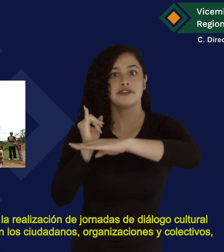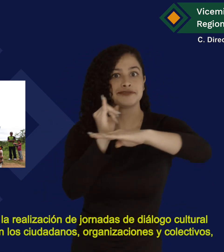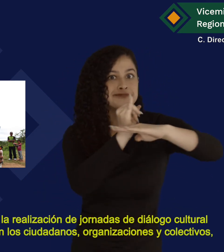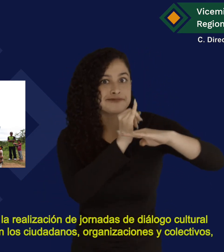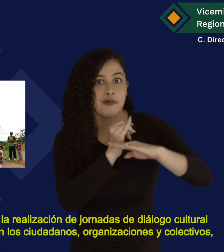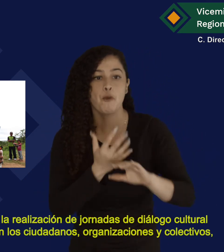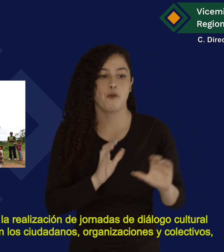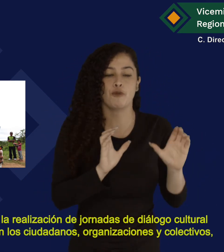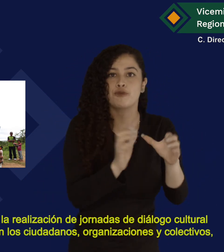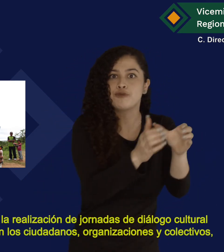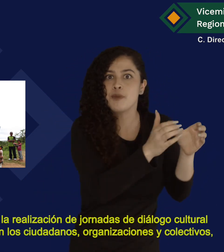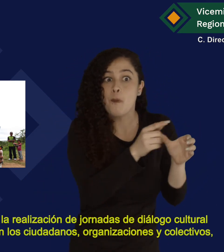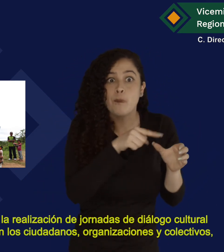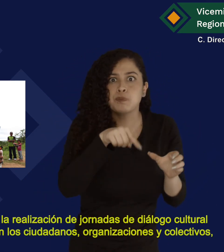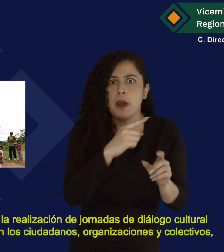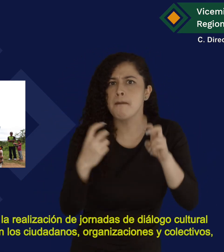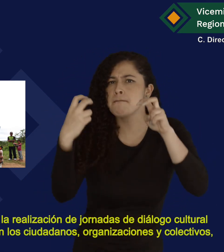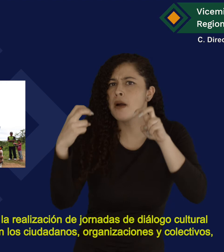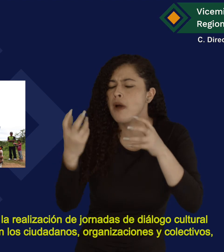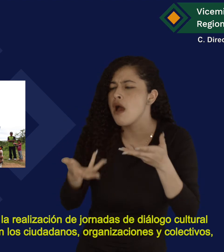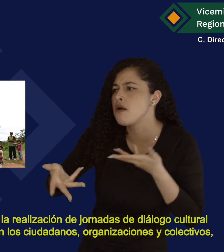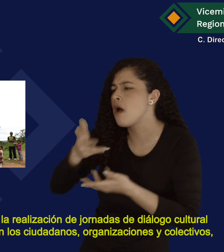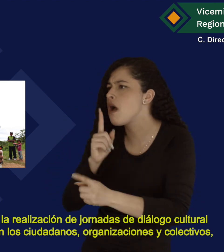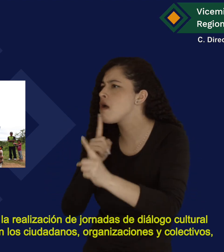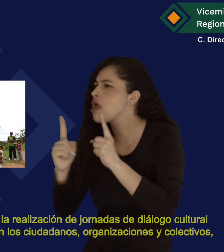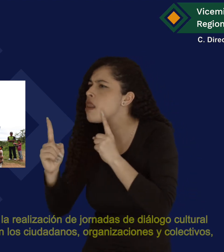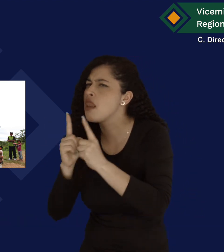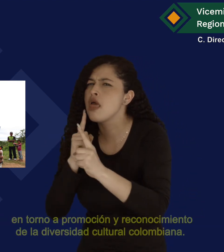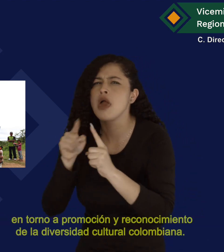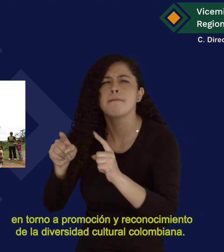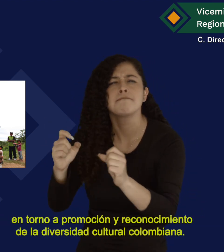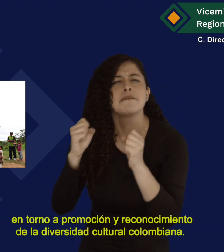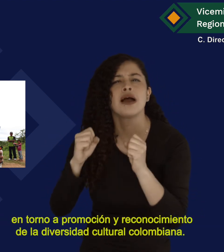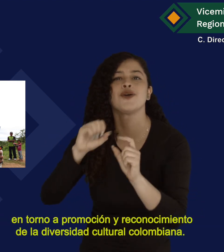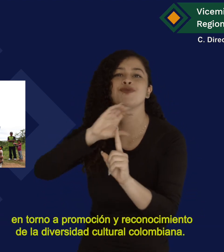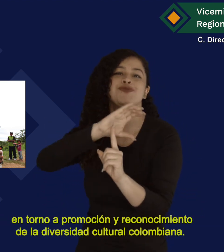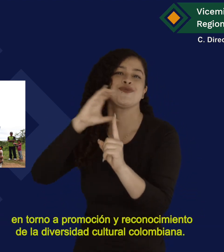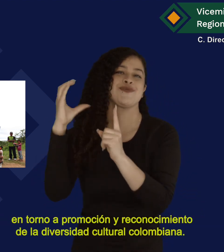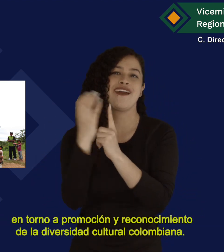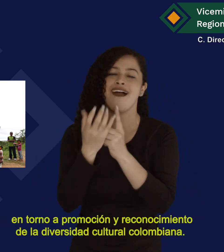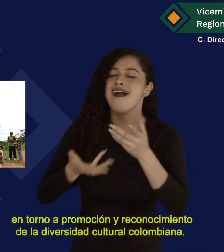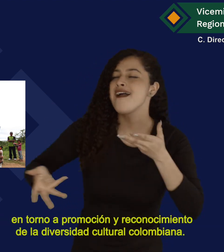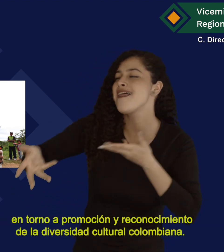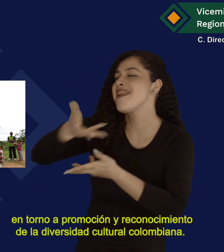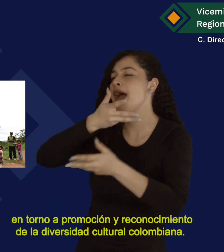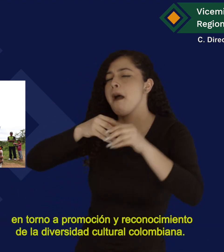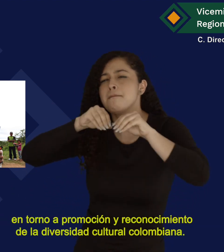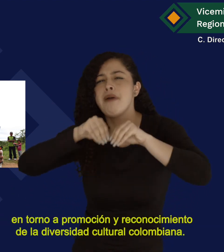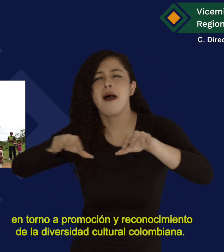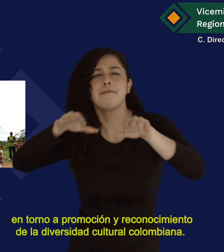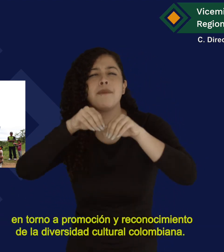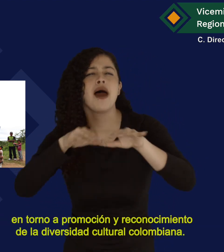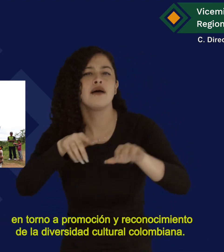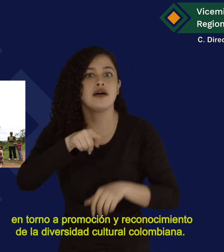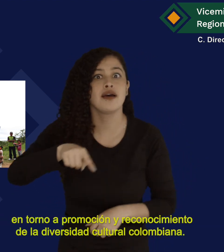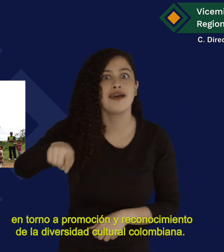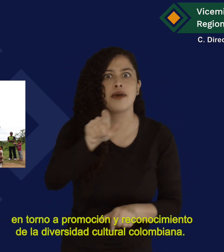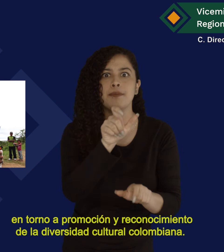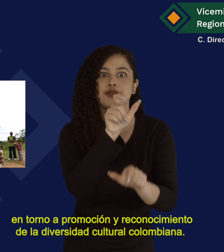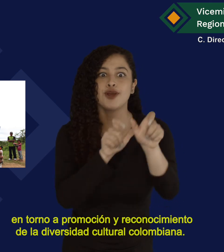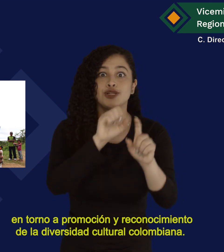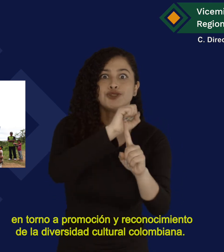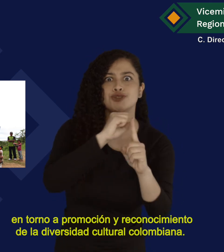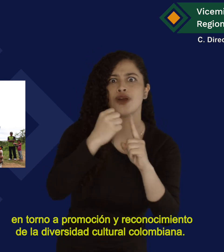diálogo cultural con los ciudadanos, organizaciones y colectivos En torno a la promoción y